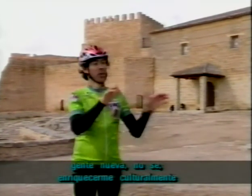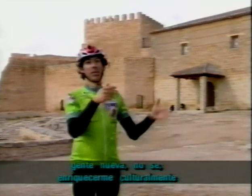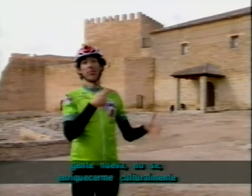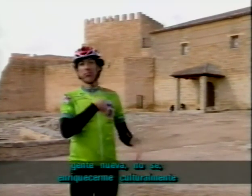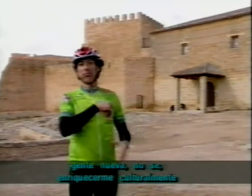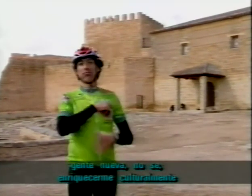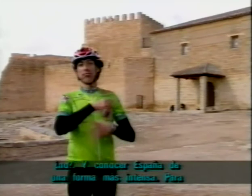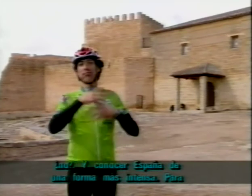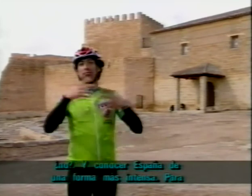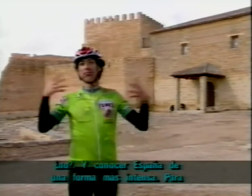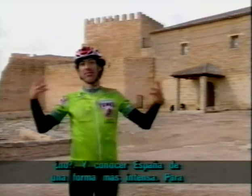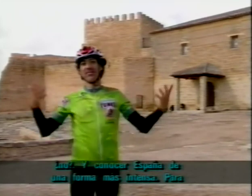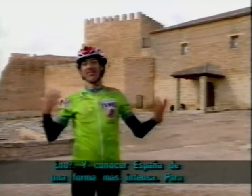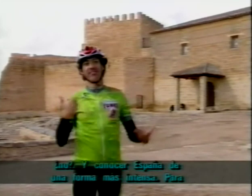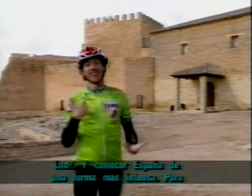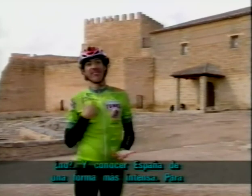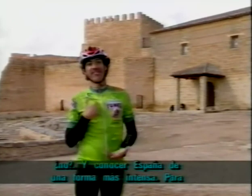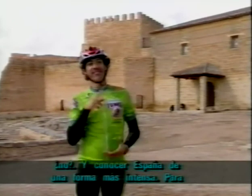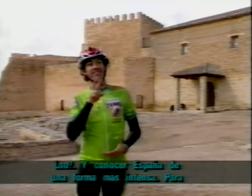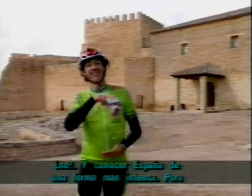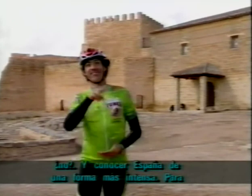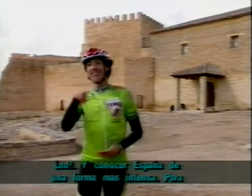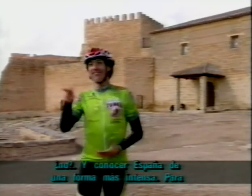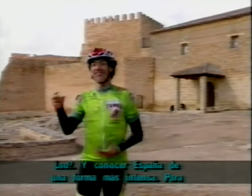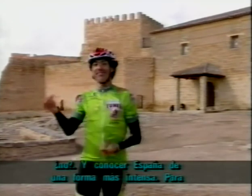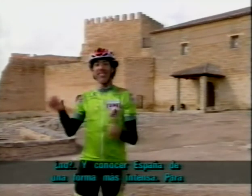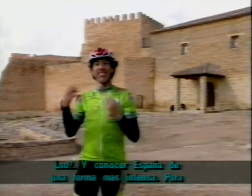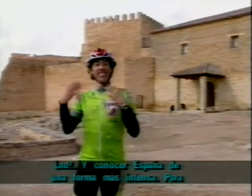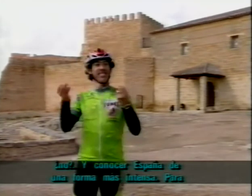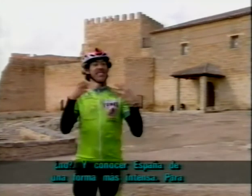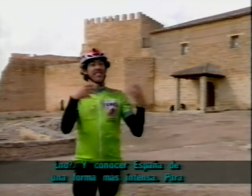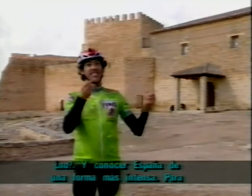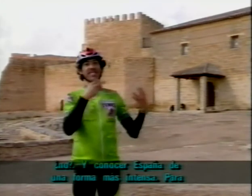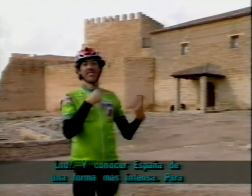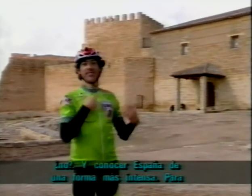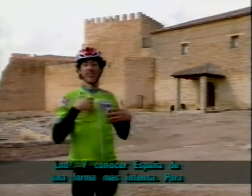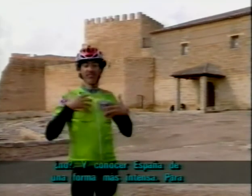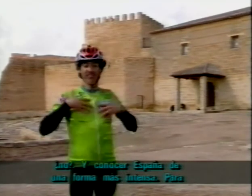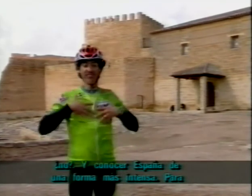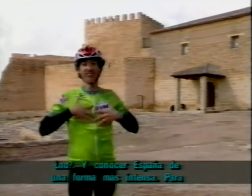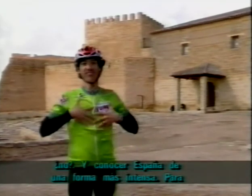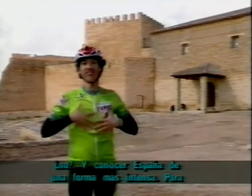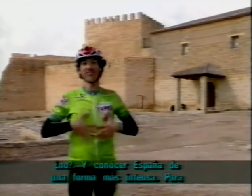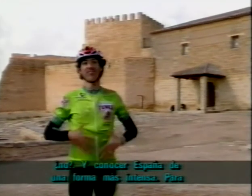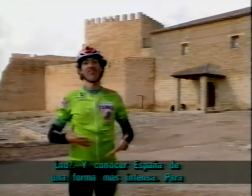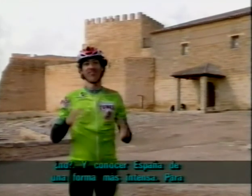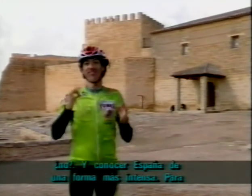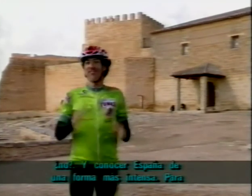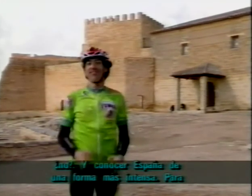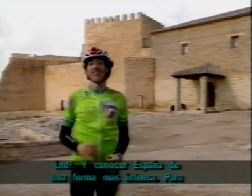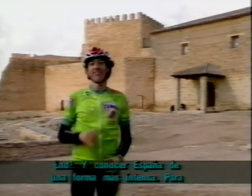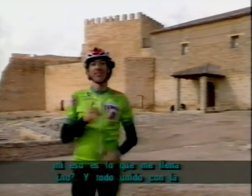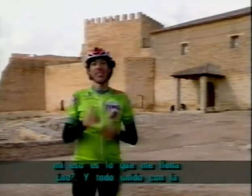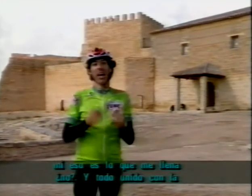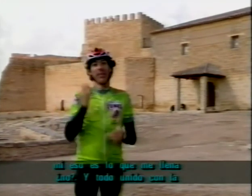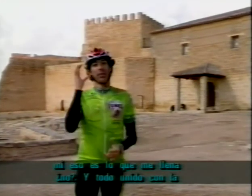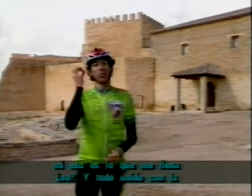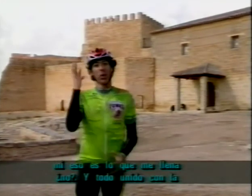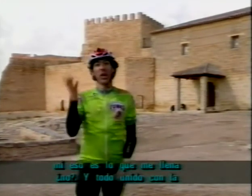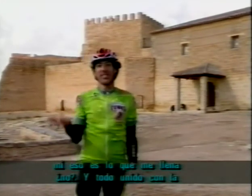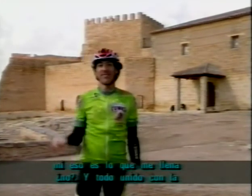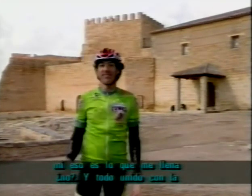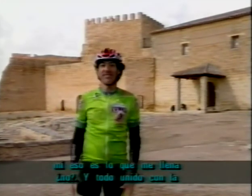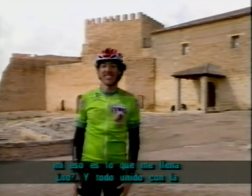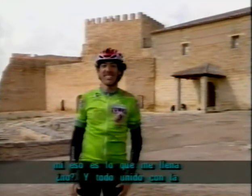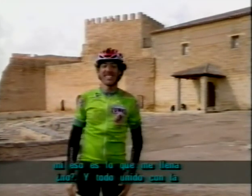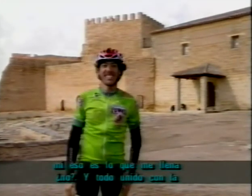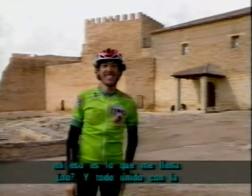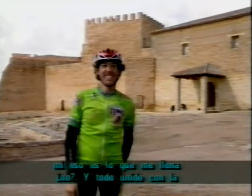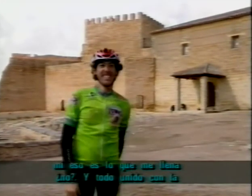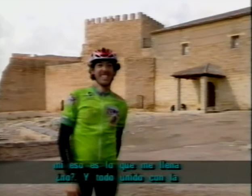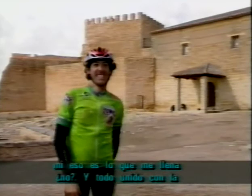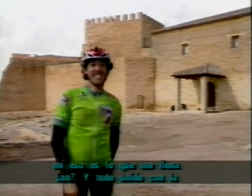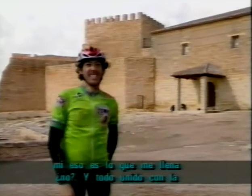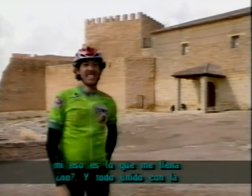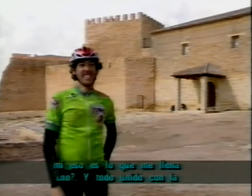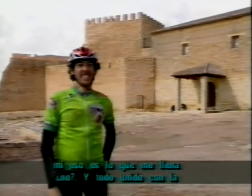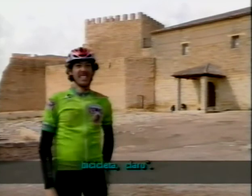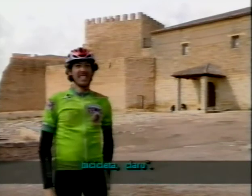Enriquecerme culturalmente y conocer España de una forma más intensa. Para mí eso es lo que me llena. Y todo unido con la bicicleta, claro.